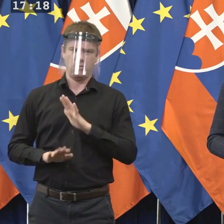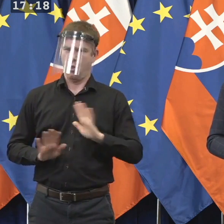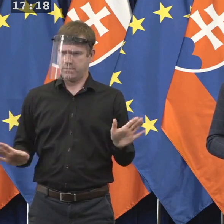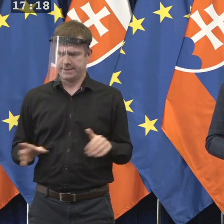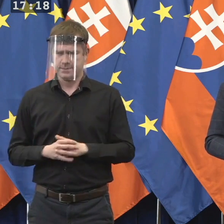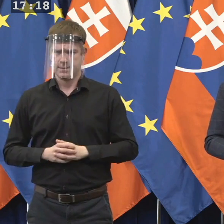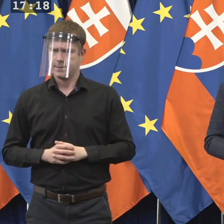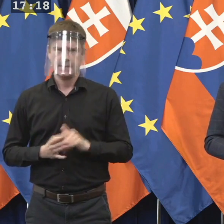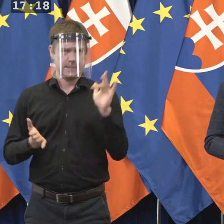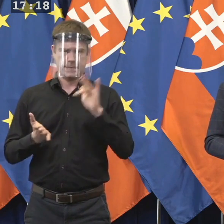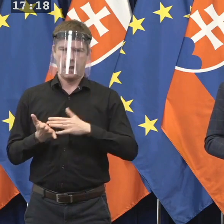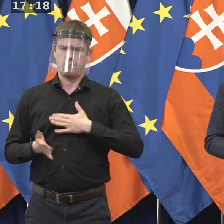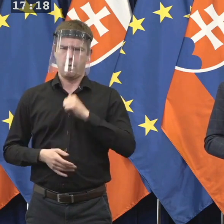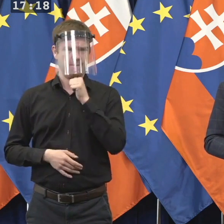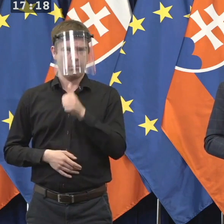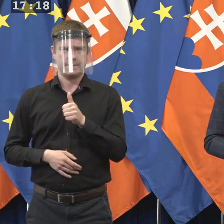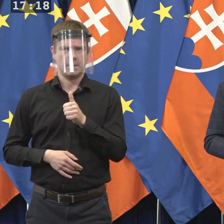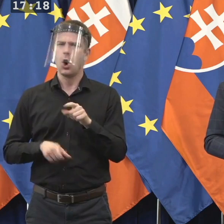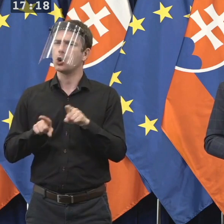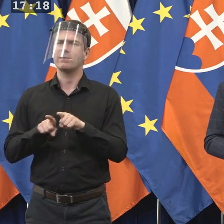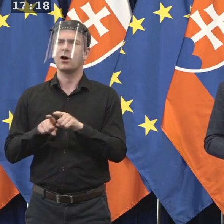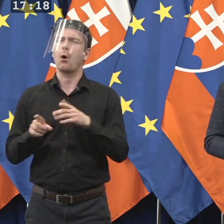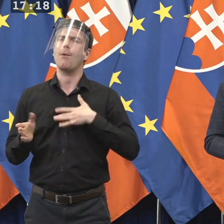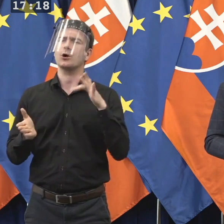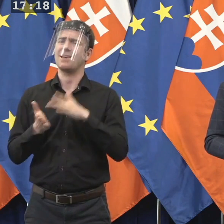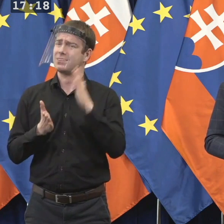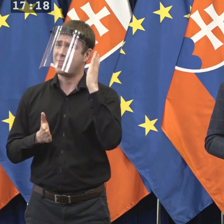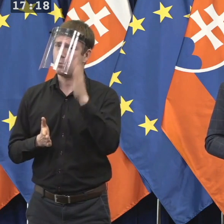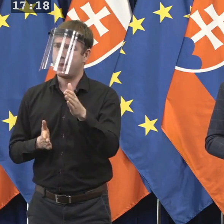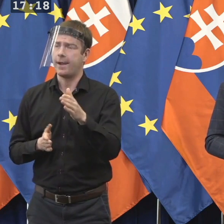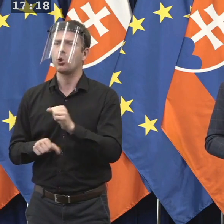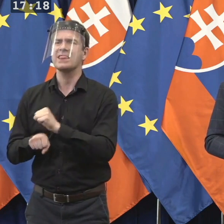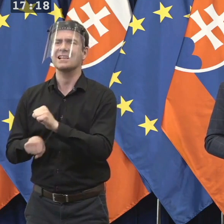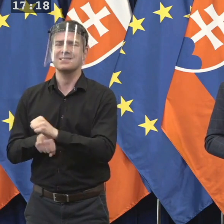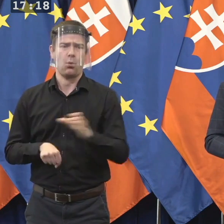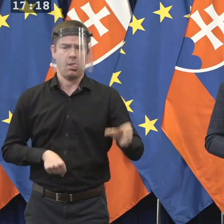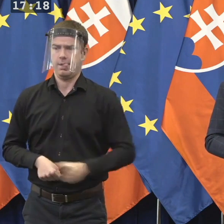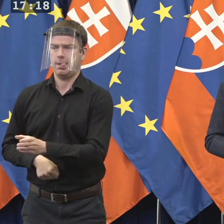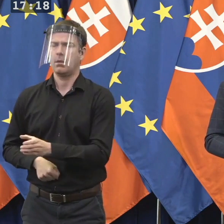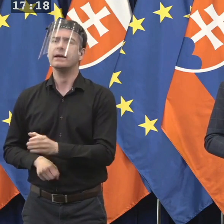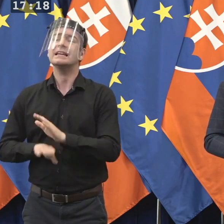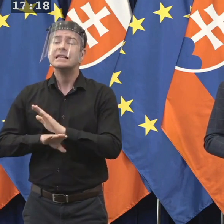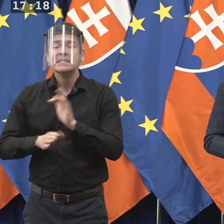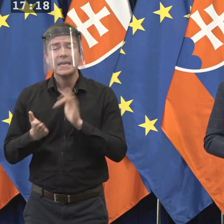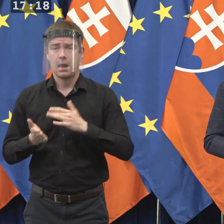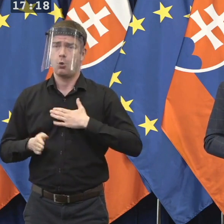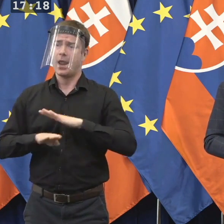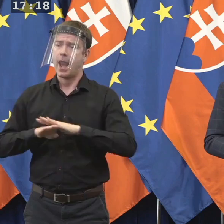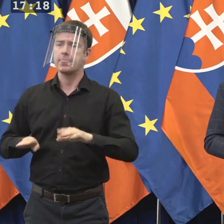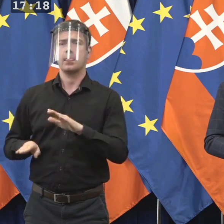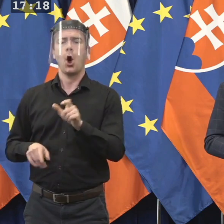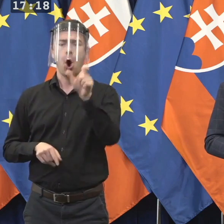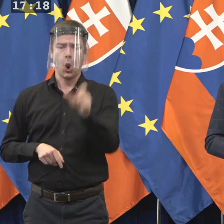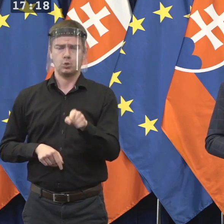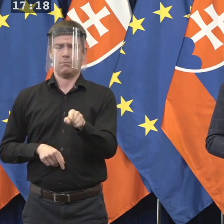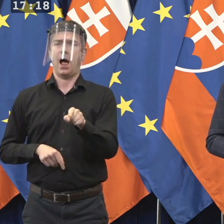nebolo môjim zájomom a nikdy to môjim zájomom nebude. Môjim zájomom je jediné, aby tam boli morálne a odborne zdatní ľudia. Nič viac a